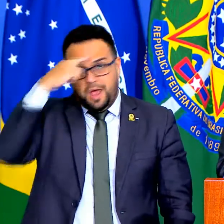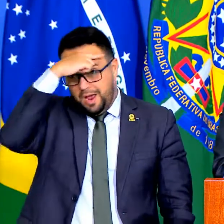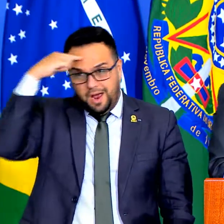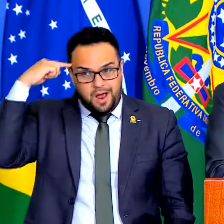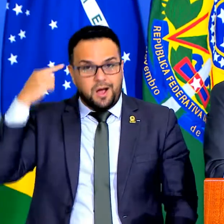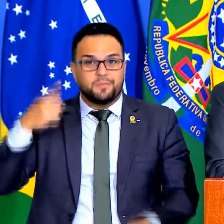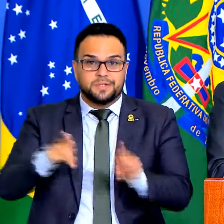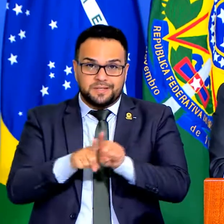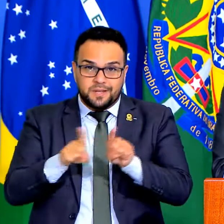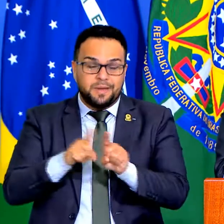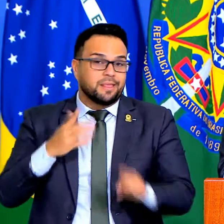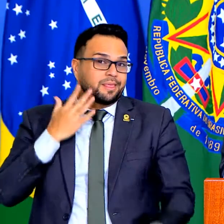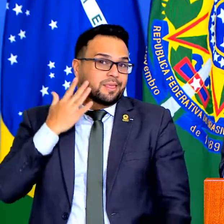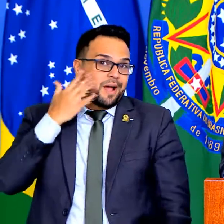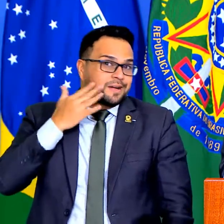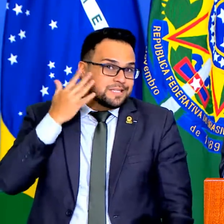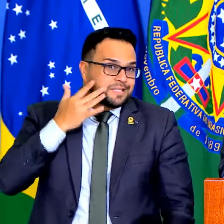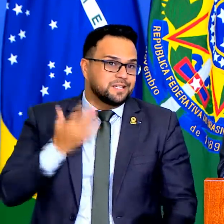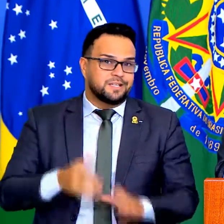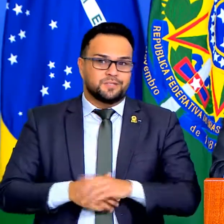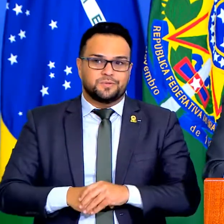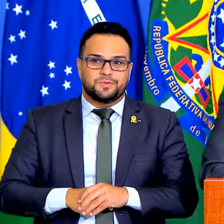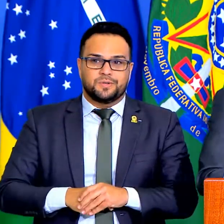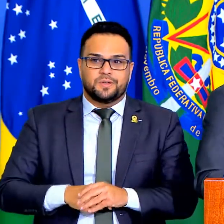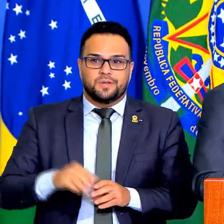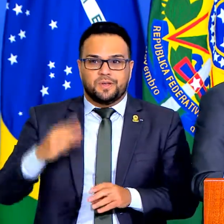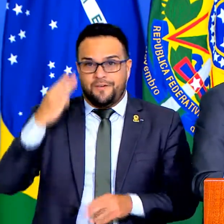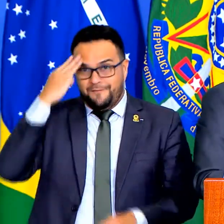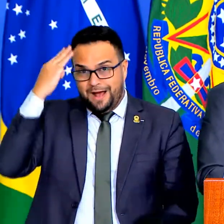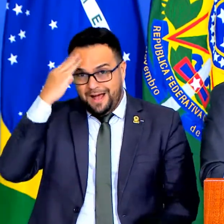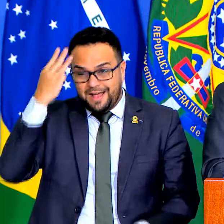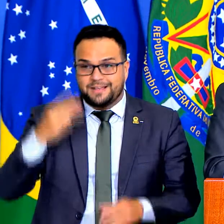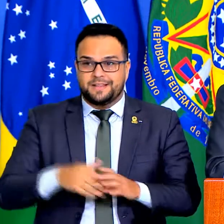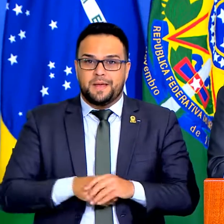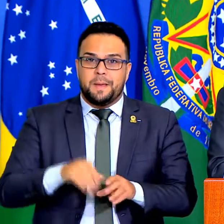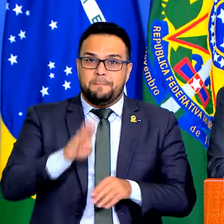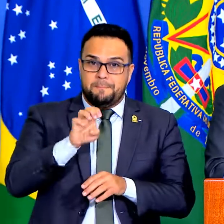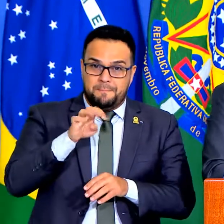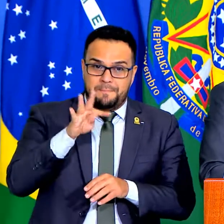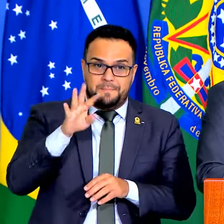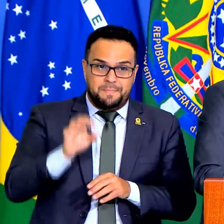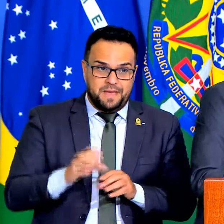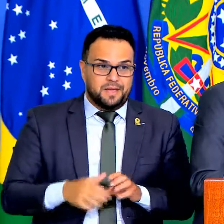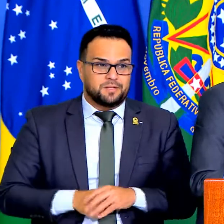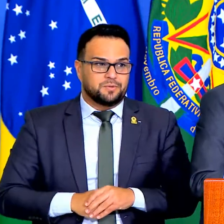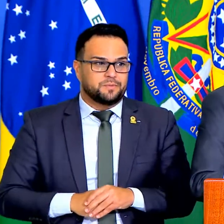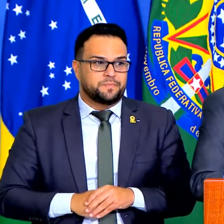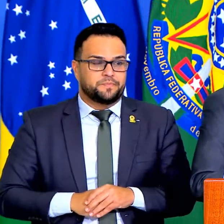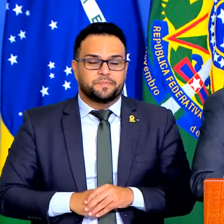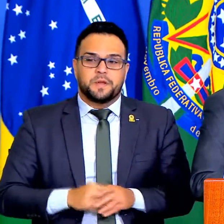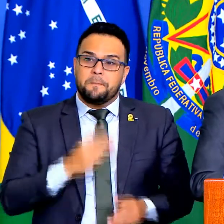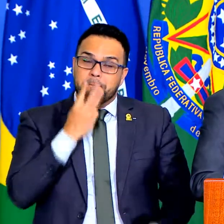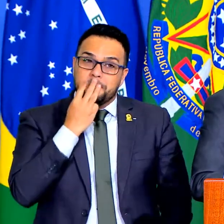Capitão Tarcísio, Capitão Wagner, Almirante Bento, Tenente R2 Milton,